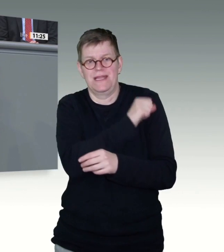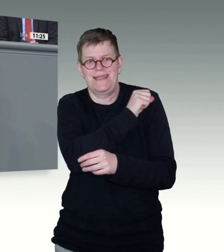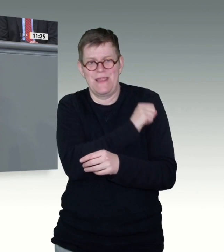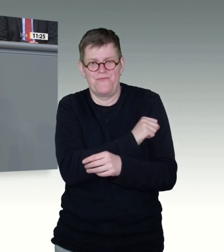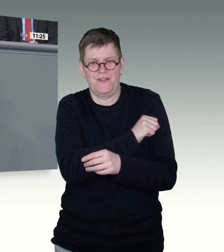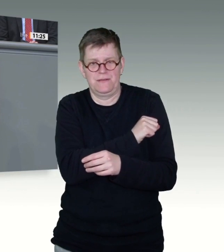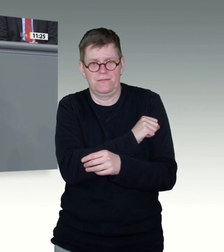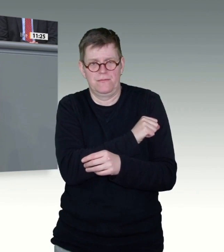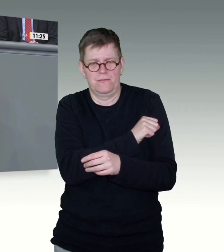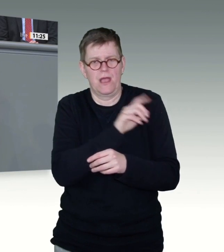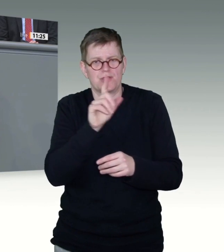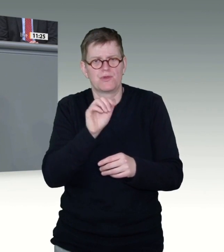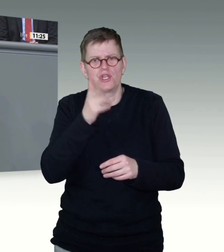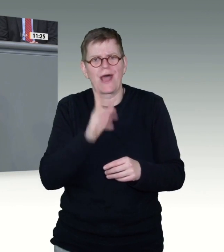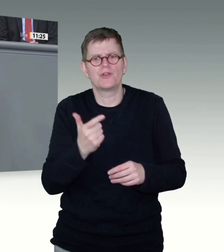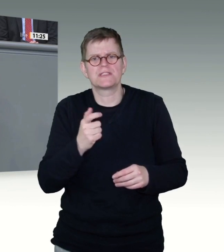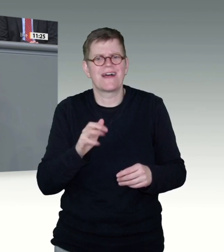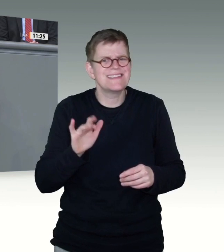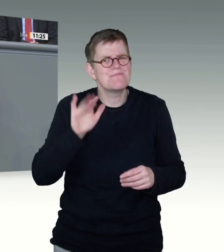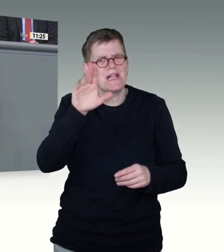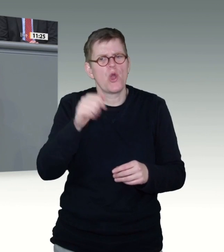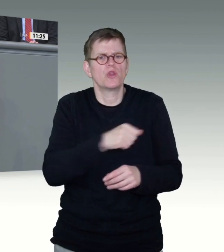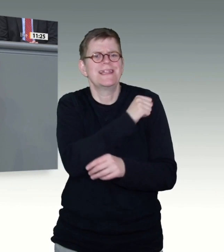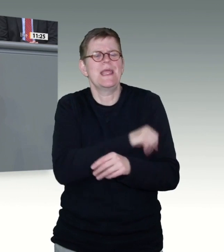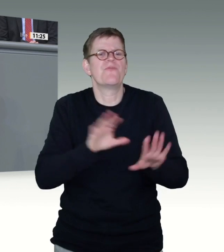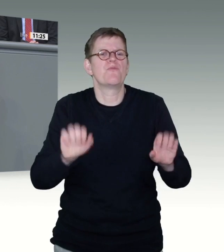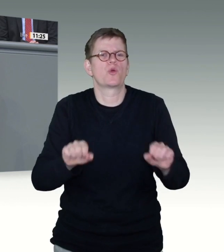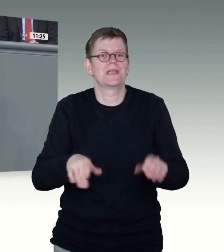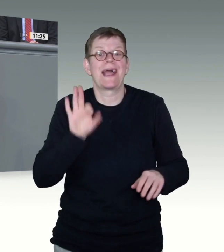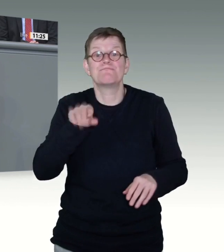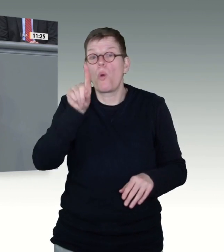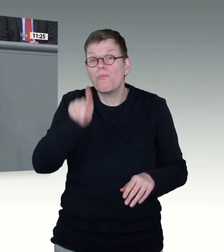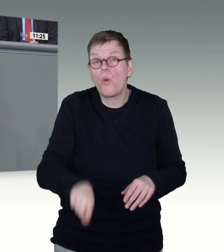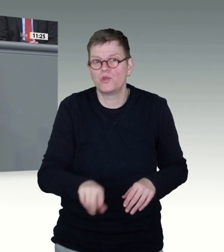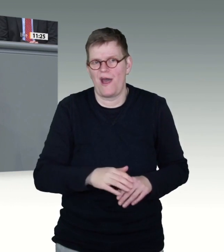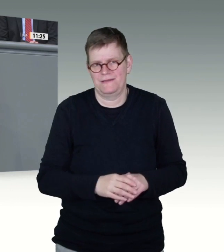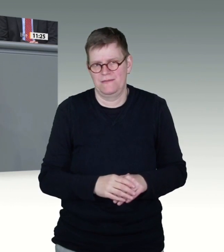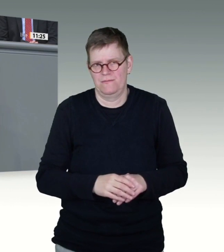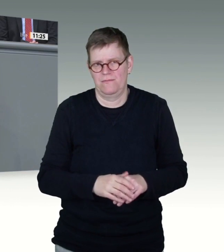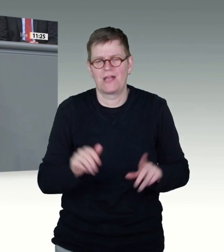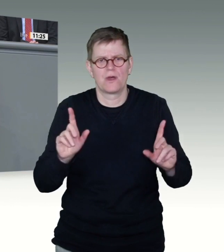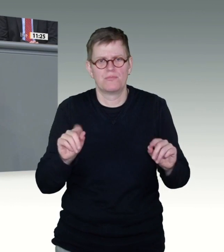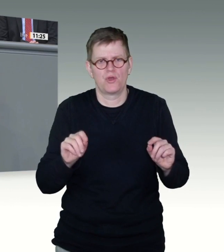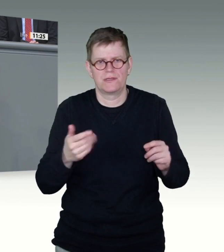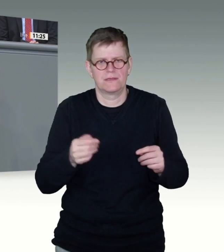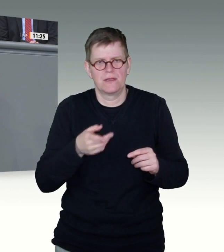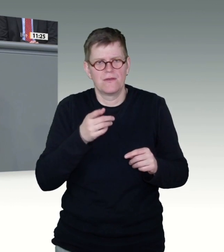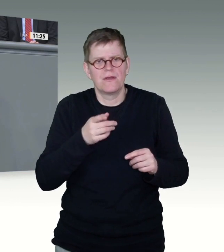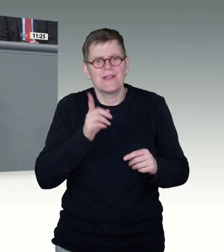Monat. Aber immerhin hat die Regierung bisher 150 Millionen gesichert. Reicht gerade mal für zwei Wochen. Aber was